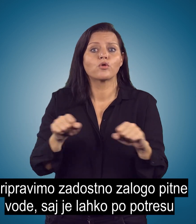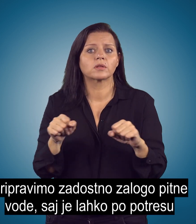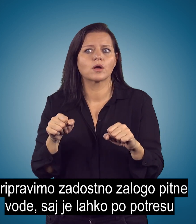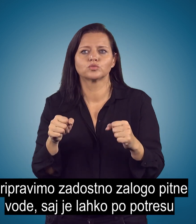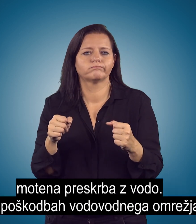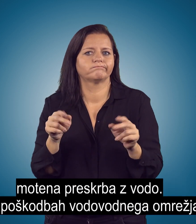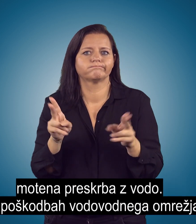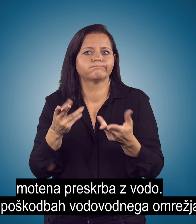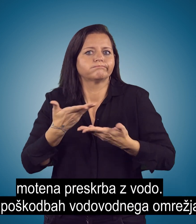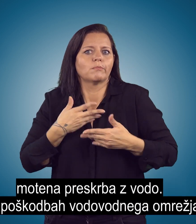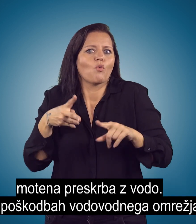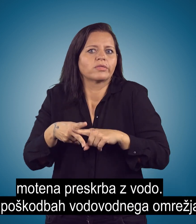motena preskrba z vodo.